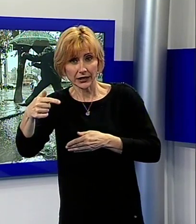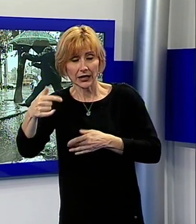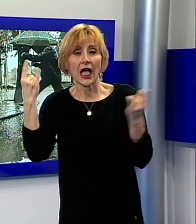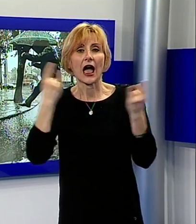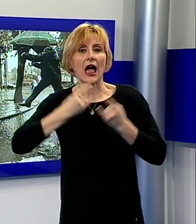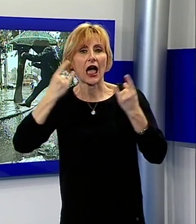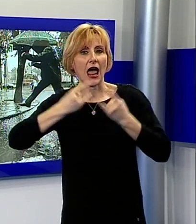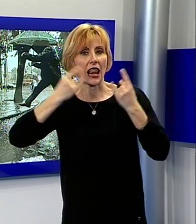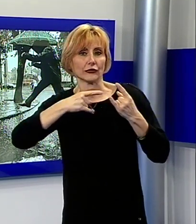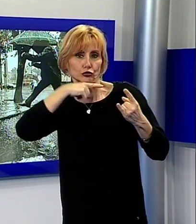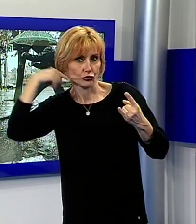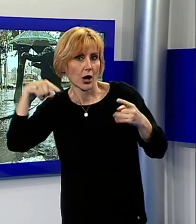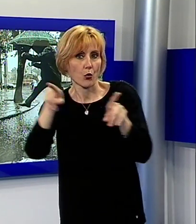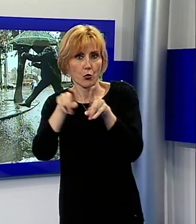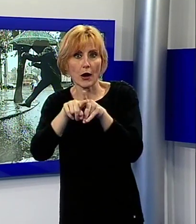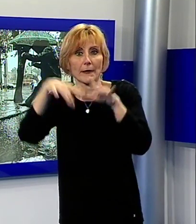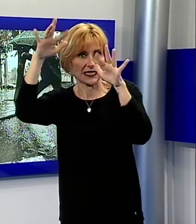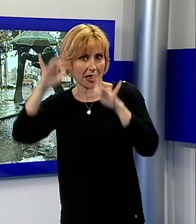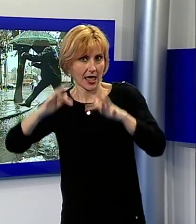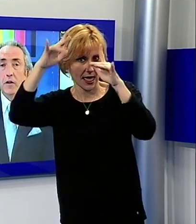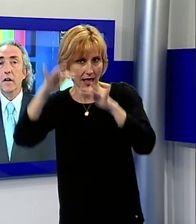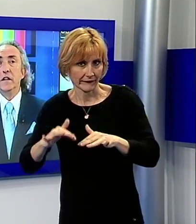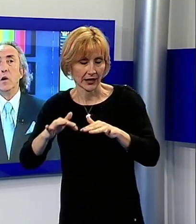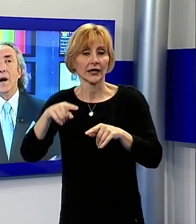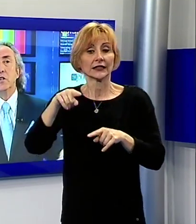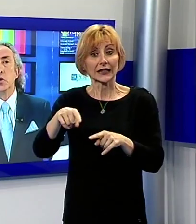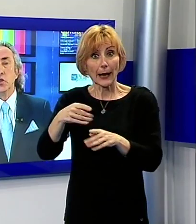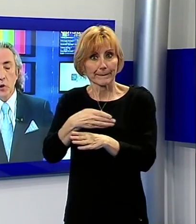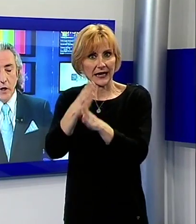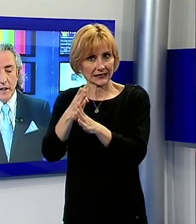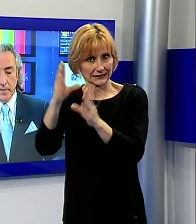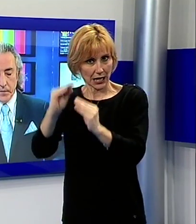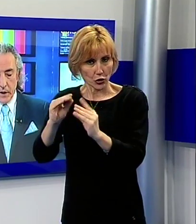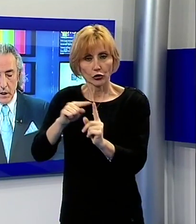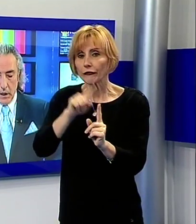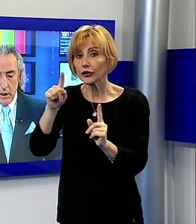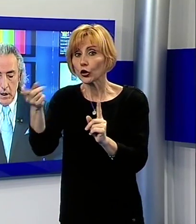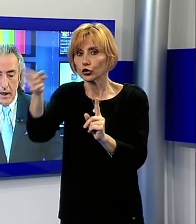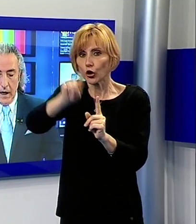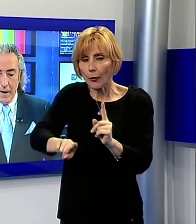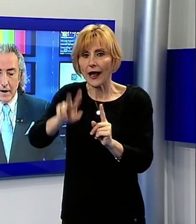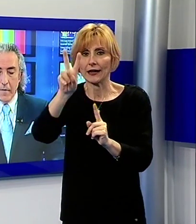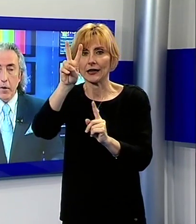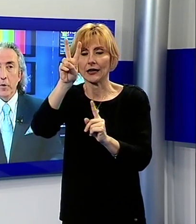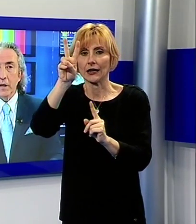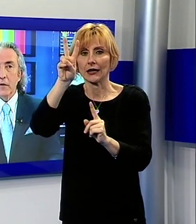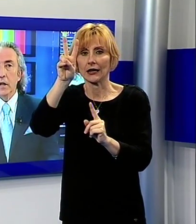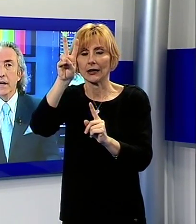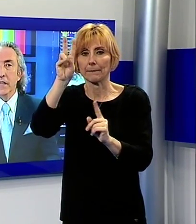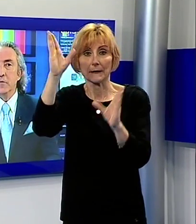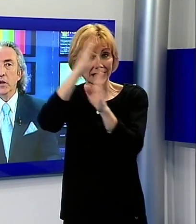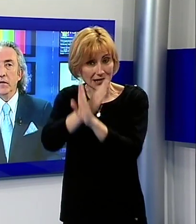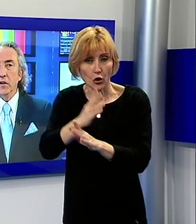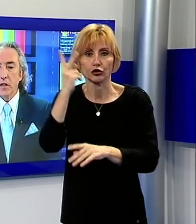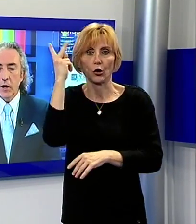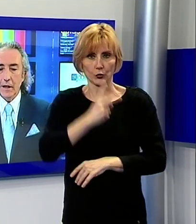emesso un codice giallo che scatterà dalla mezzanotte di domenica fino alle 24 di lunedì. Il maltempo ha portato all